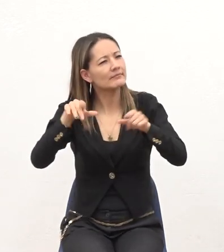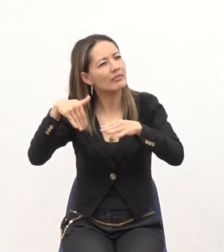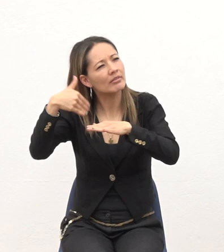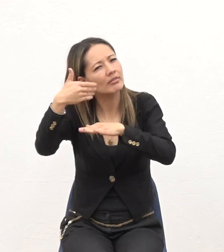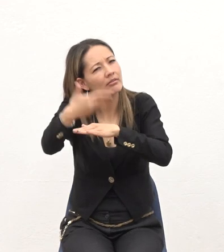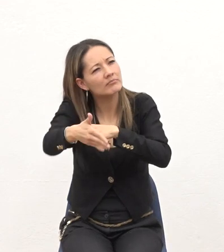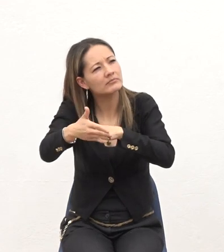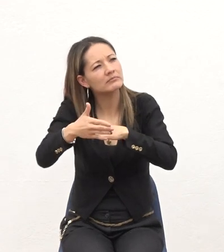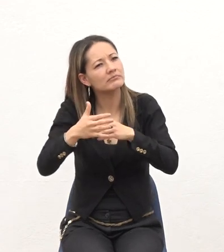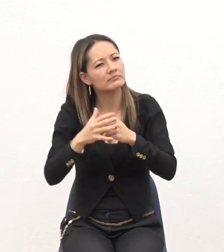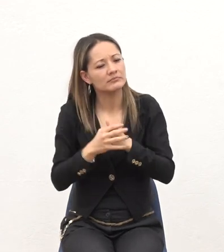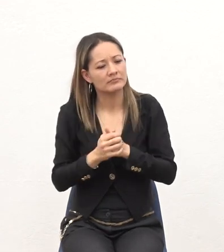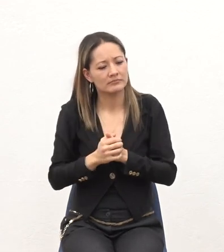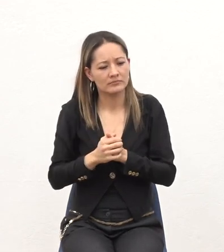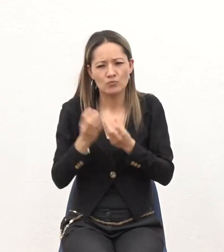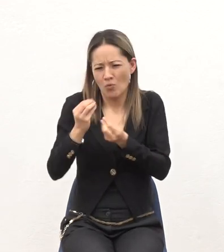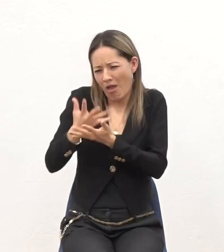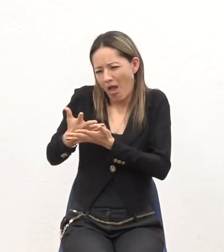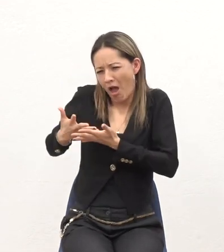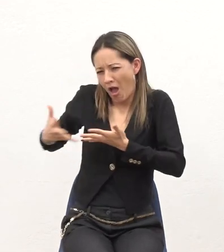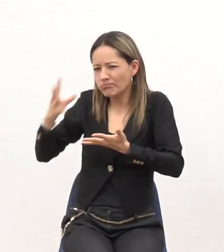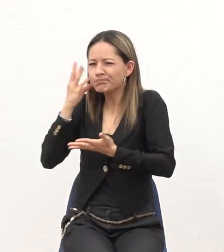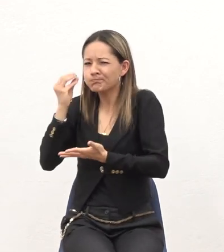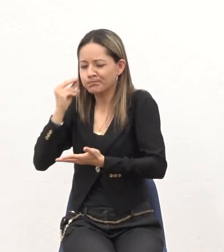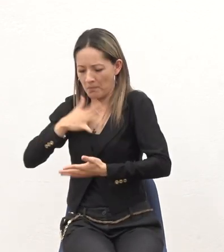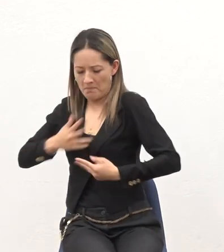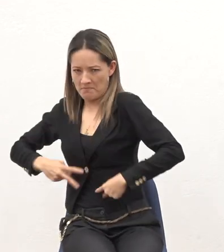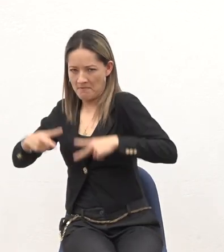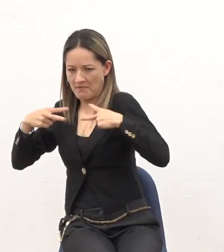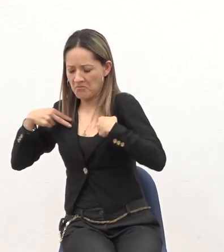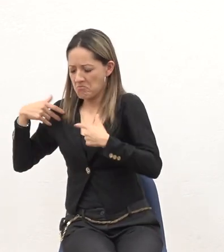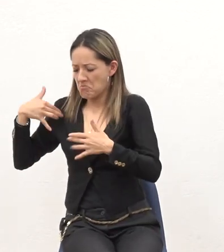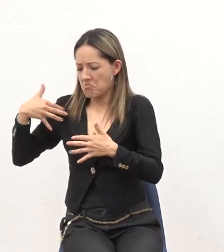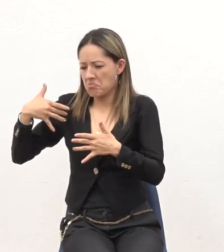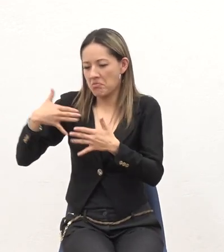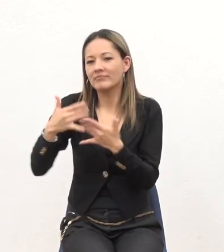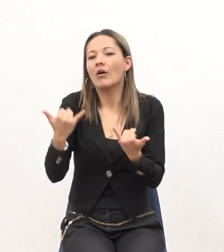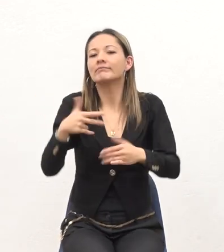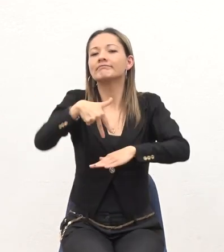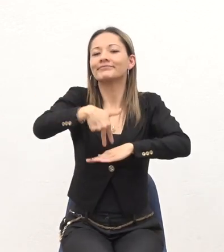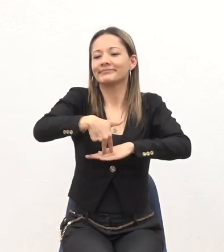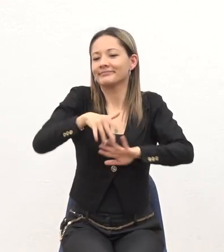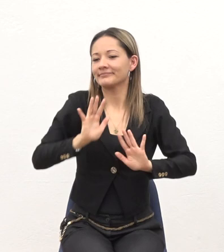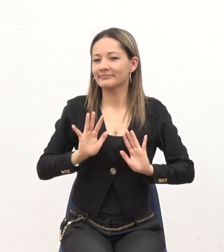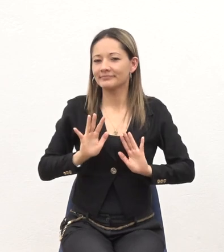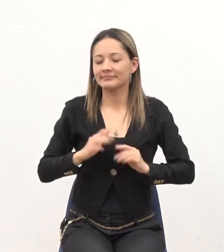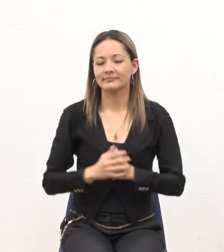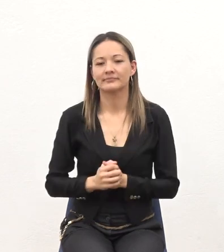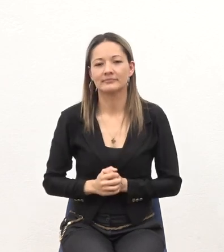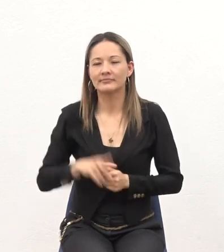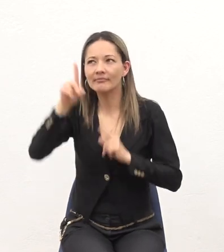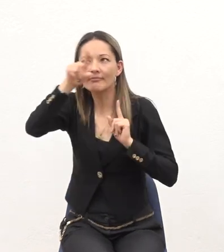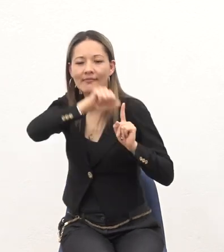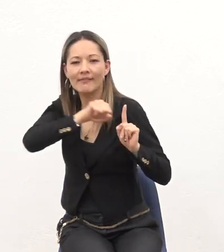muchas cosas que pasaron en mi vida pues Acá estoy El Señor acá me trajo